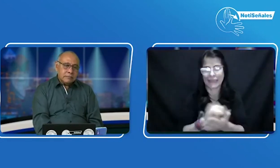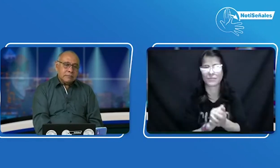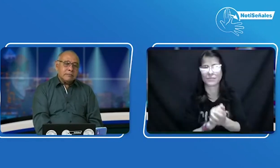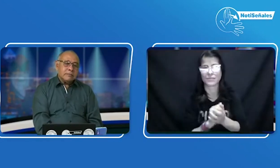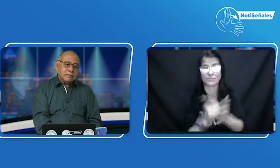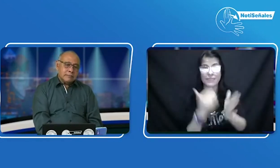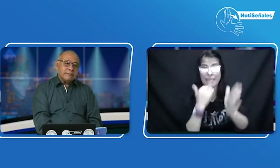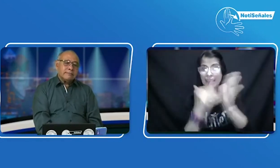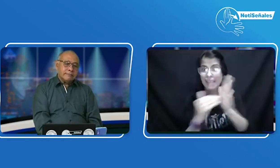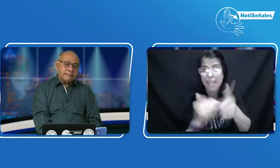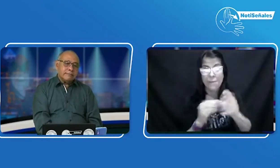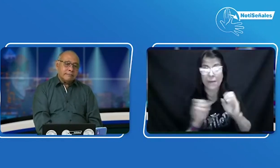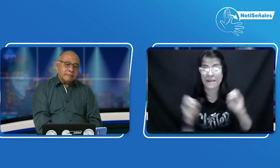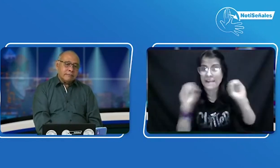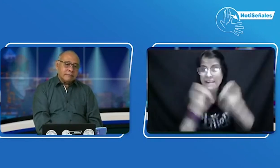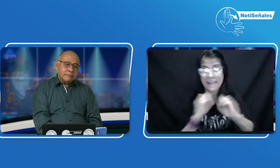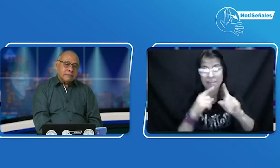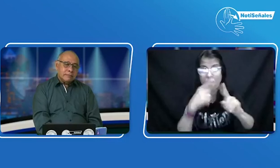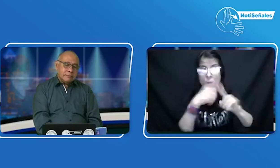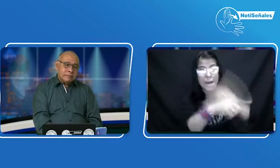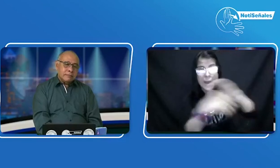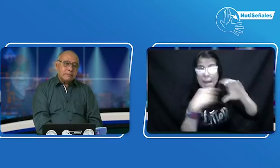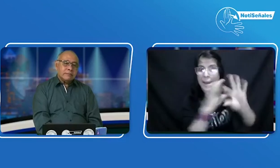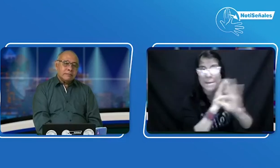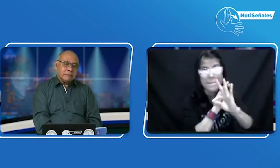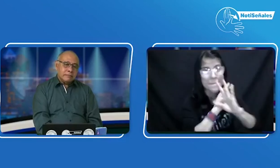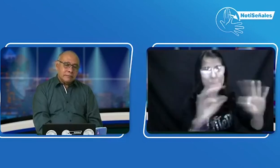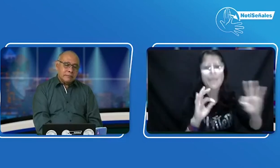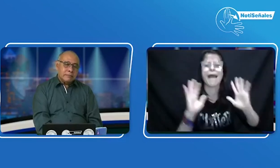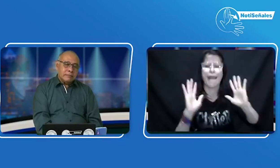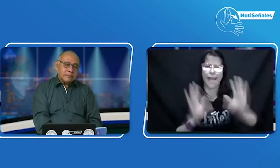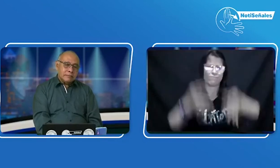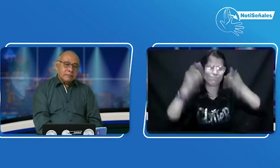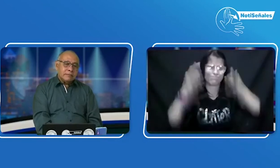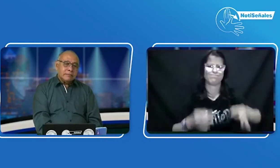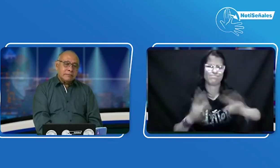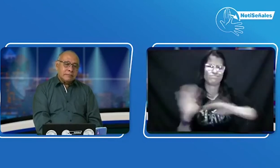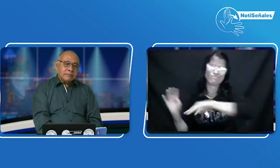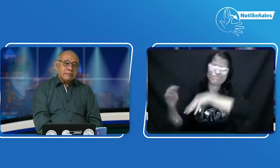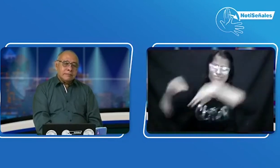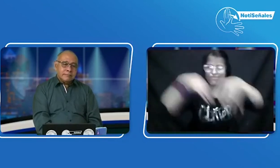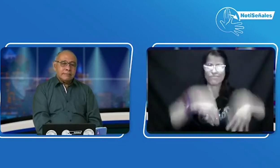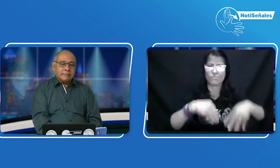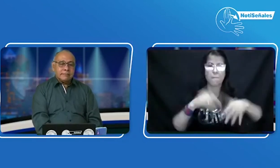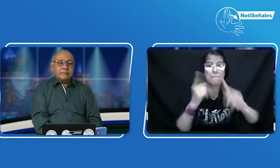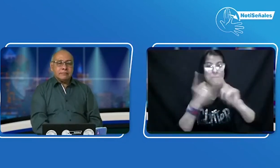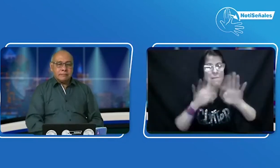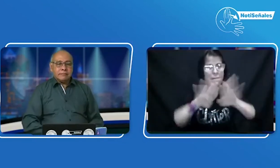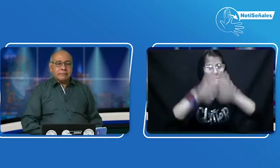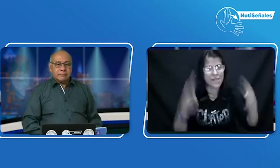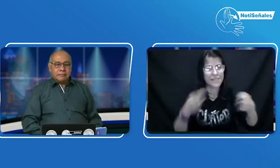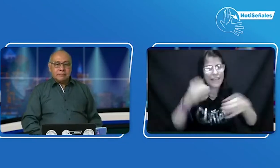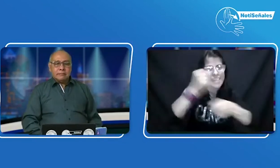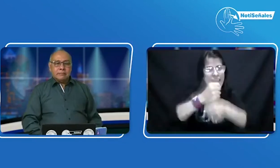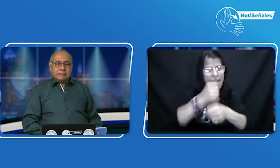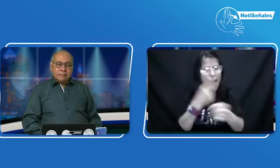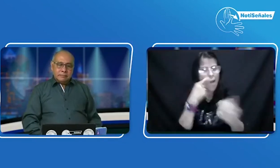trabajo se agilicen en pro de conseguir la licencia. A veces no nos responden, a veces sí, entonces por eso